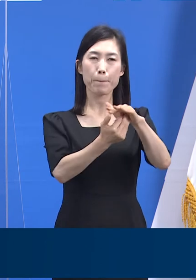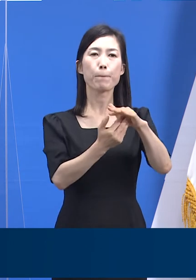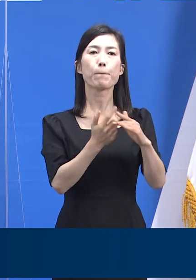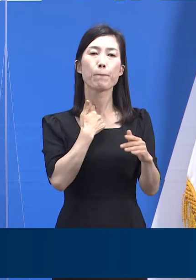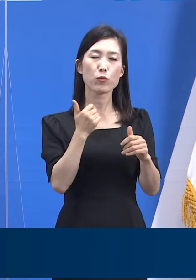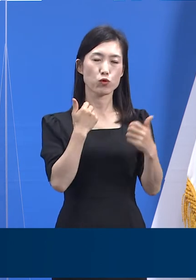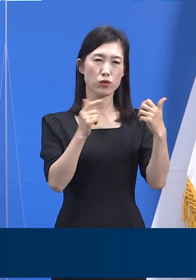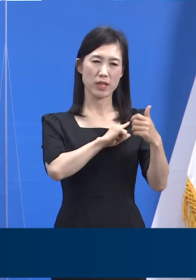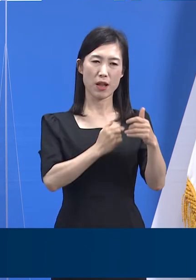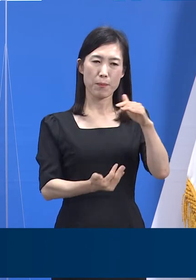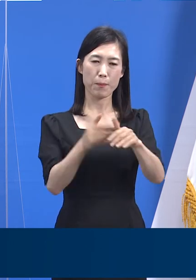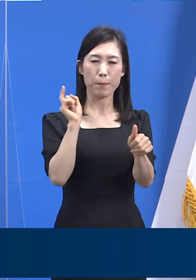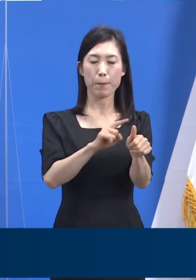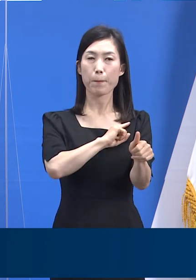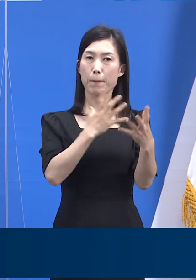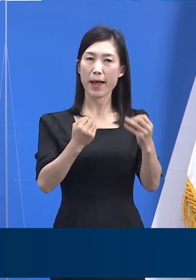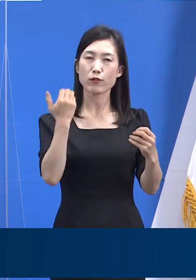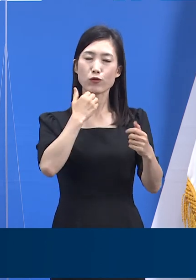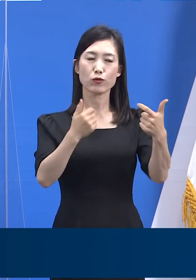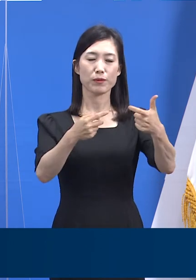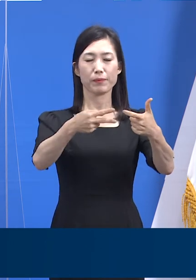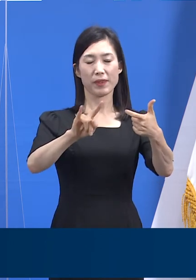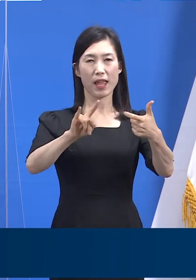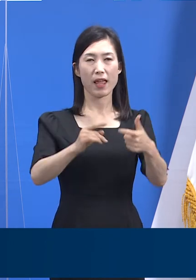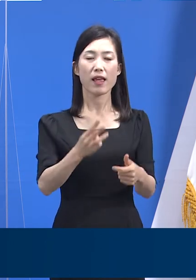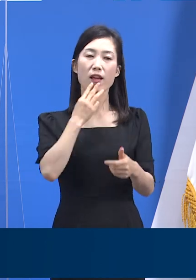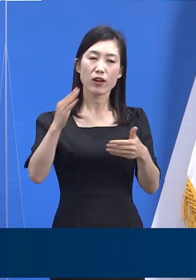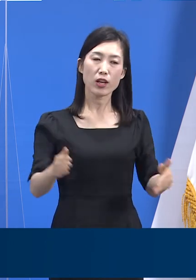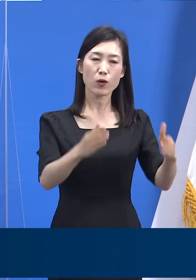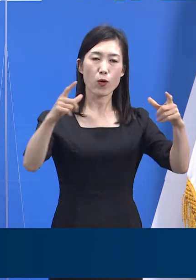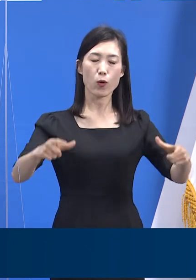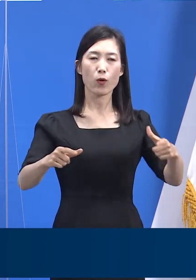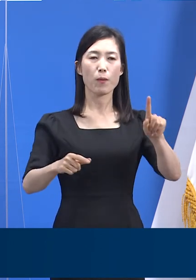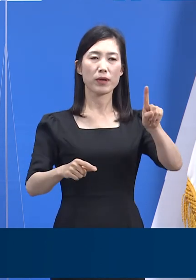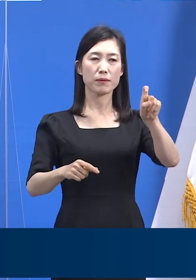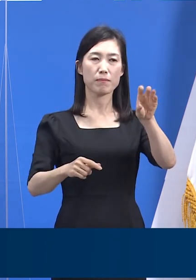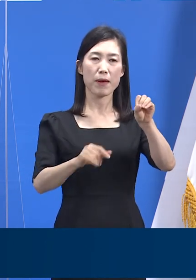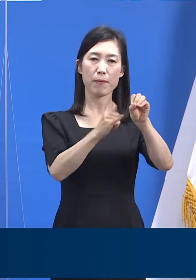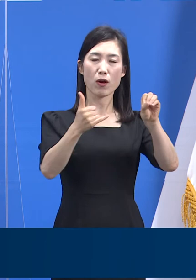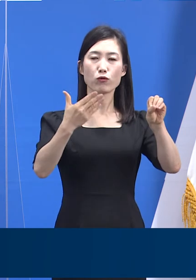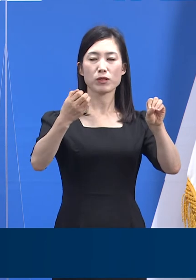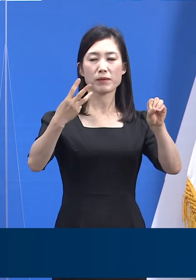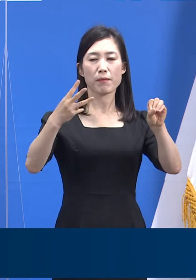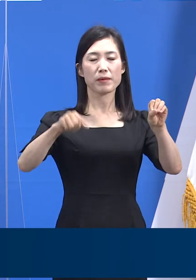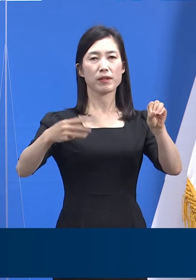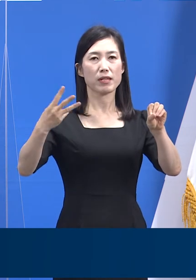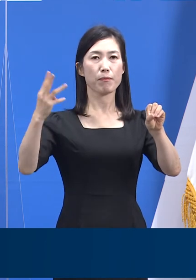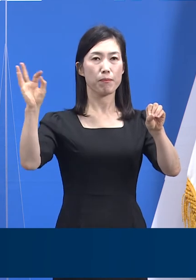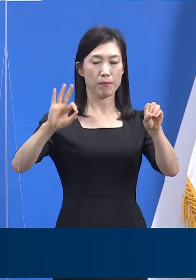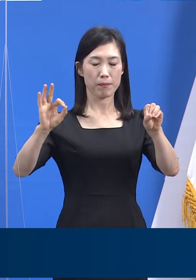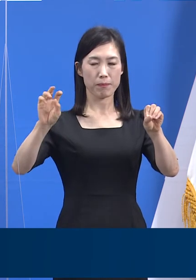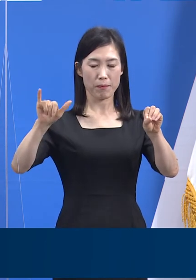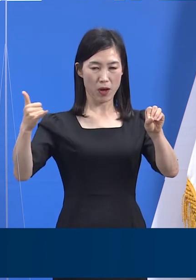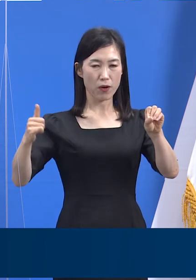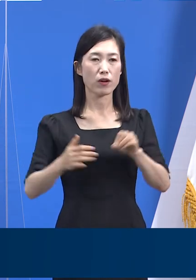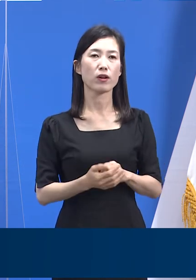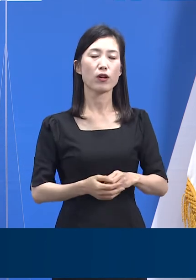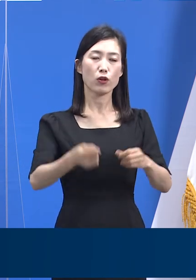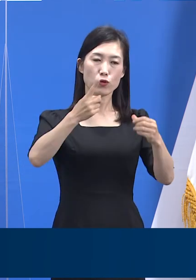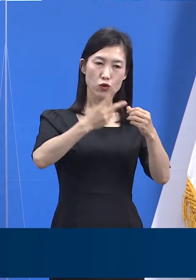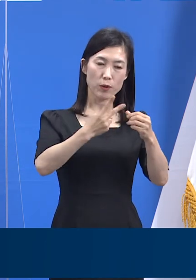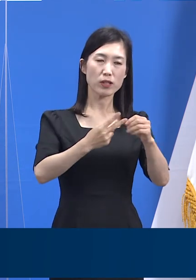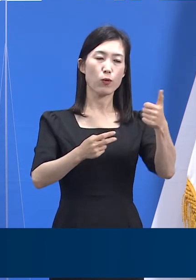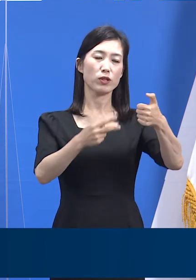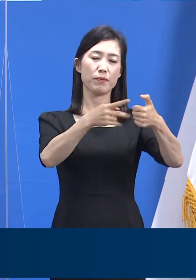연령대는 60대입니다. 경기도 인구 10만 명당 93.3명이었습니다. 두 번째 순위는